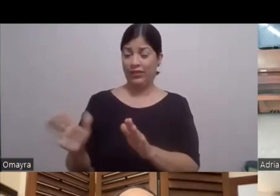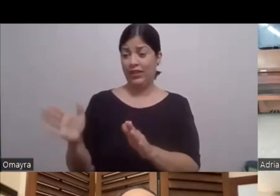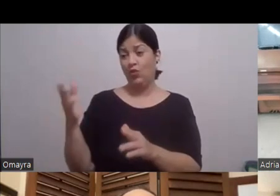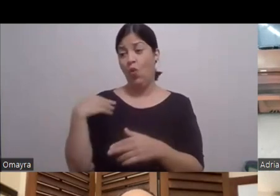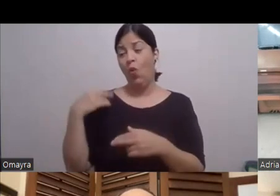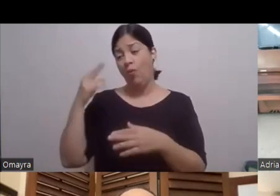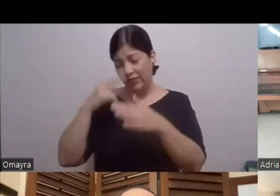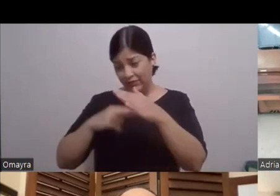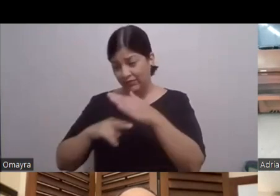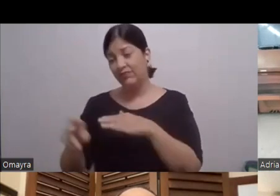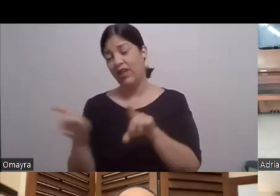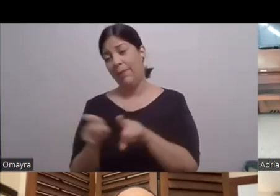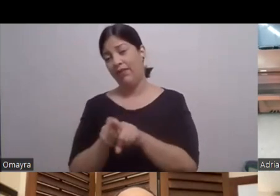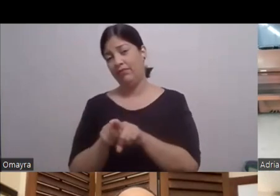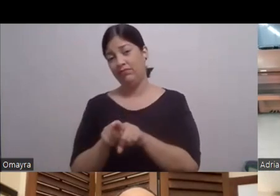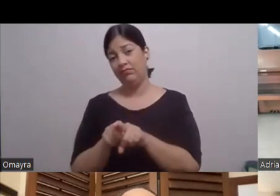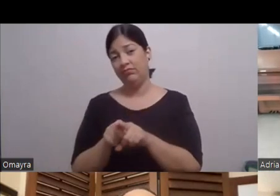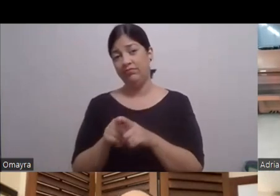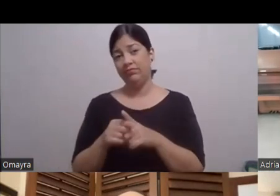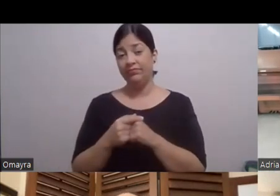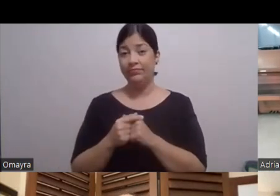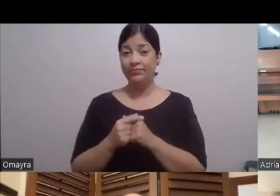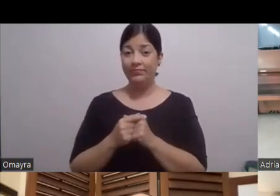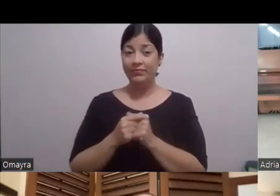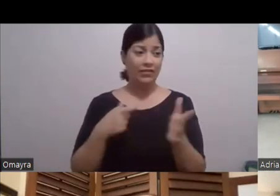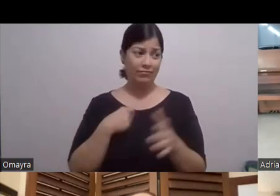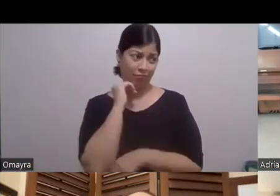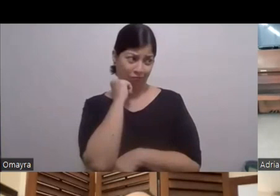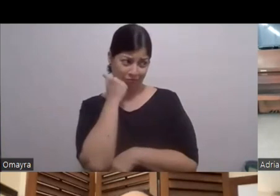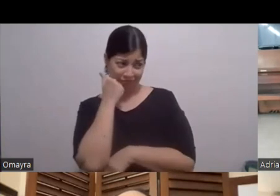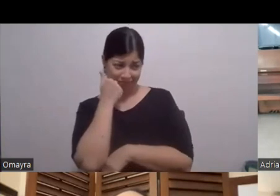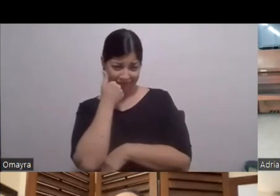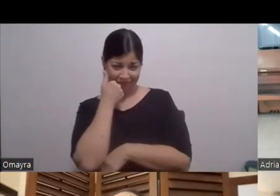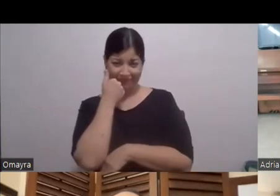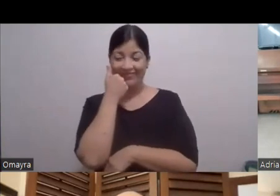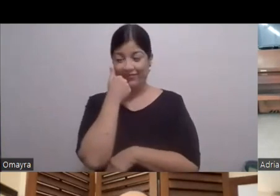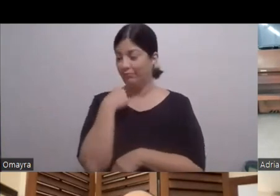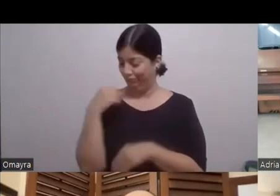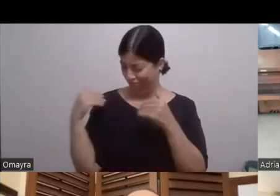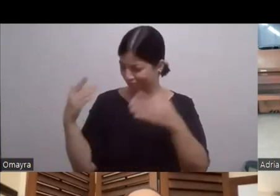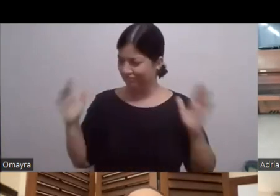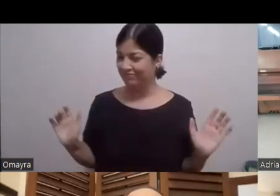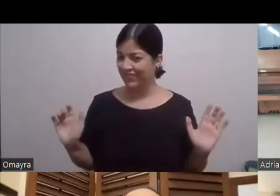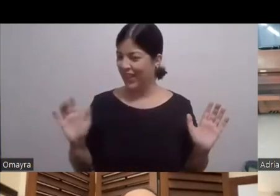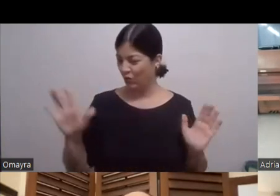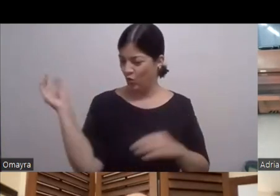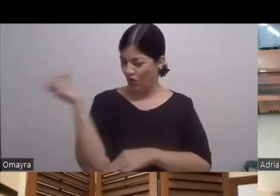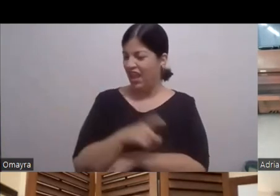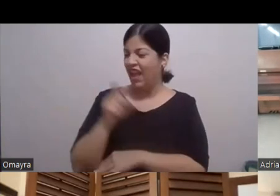Mira que me ababacho Ababáchate Es tu día Hay que ababacharte Ahora el